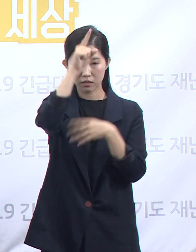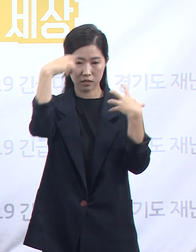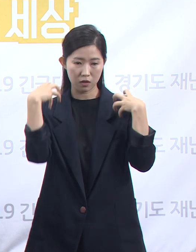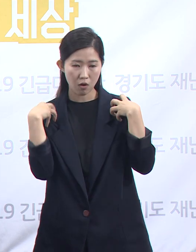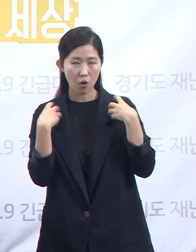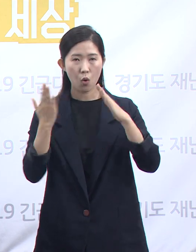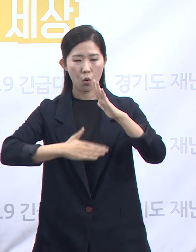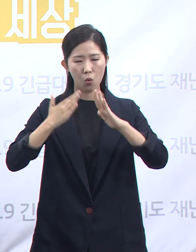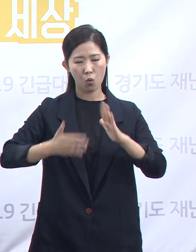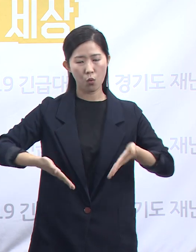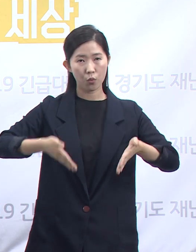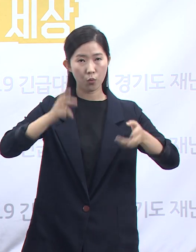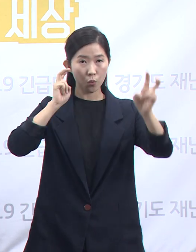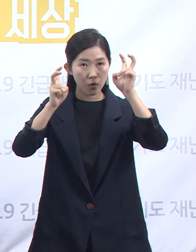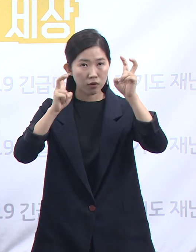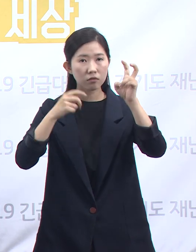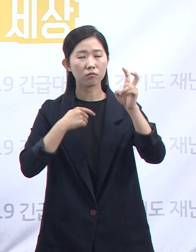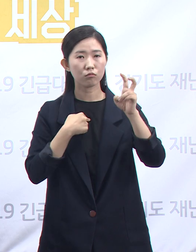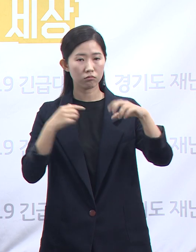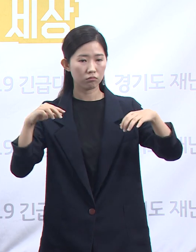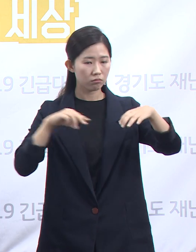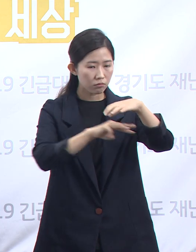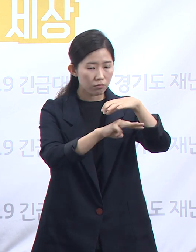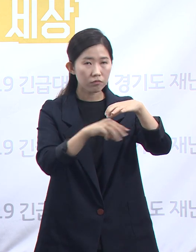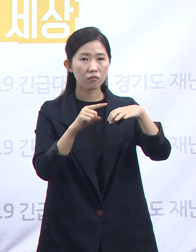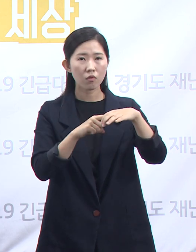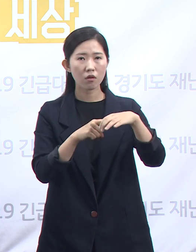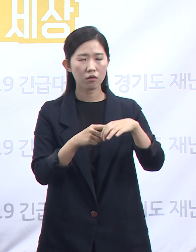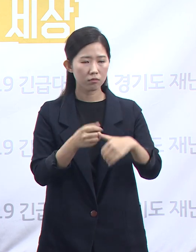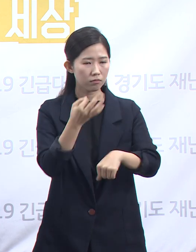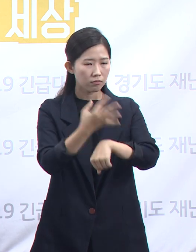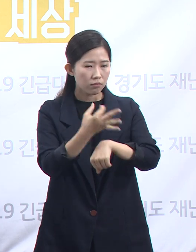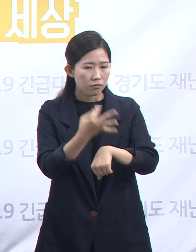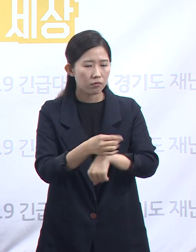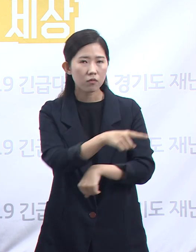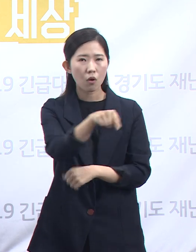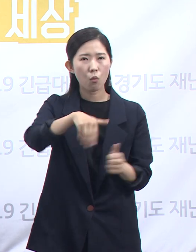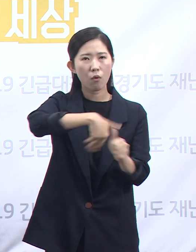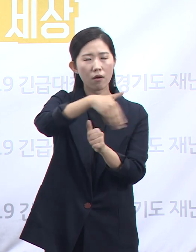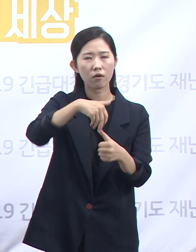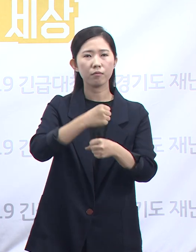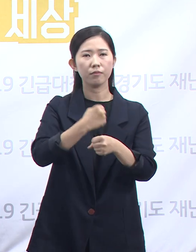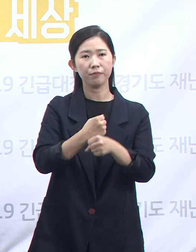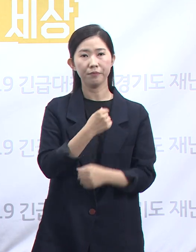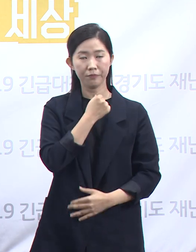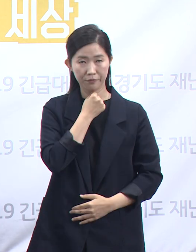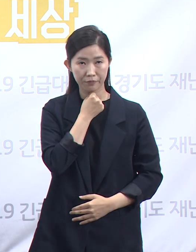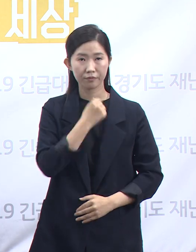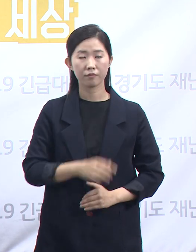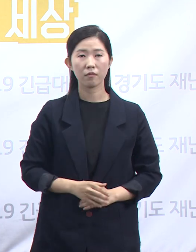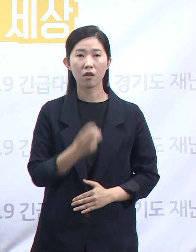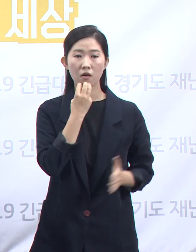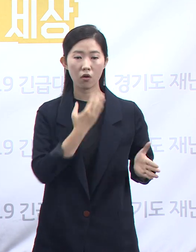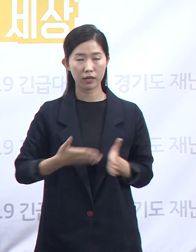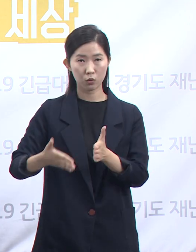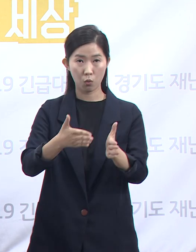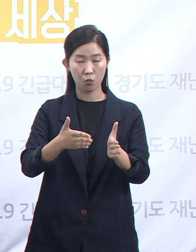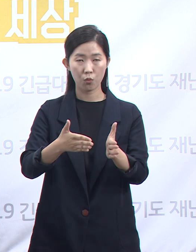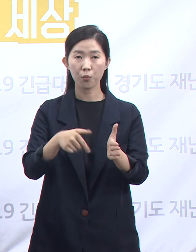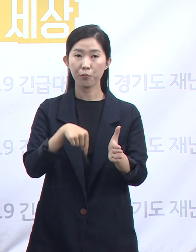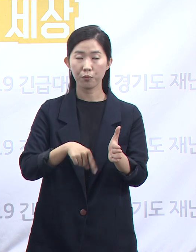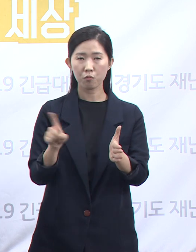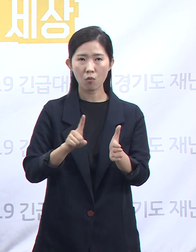늘려 건전한 공정조달 환경을 만들고자 합니다. 경기도 정부는 독과점의